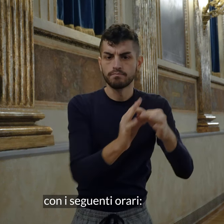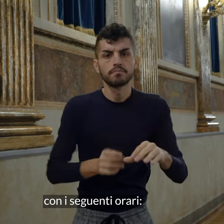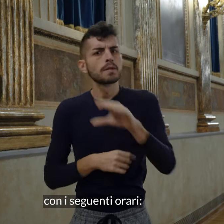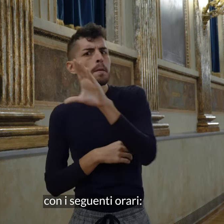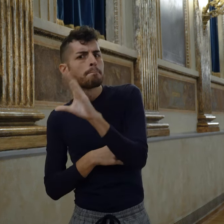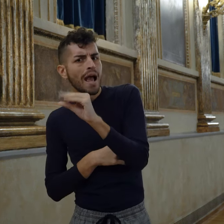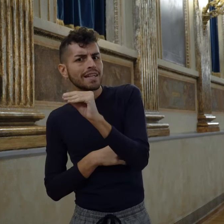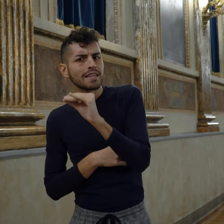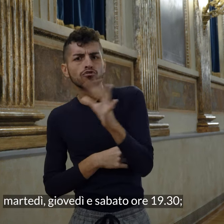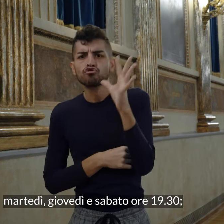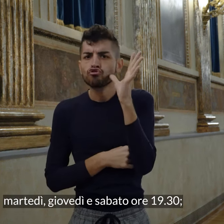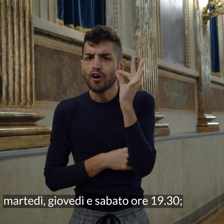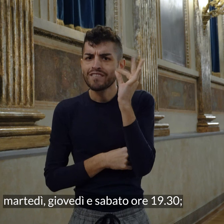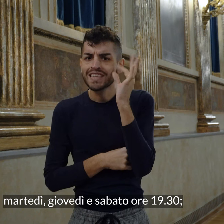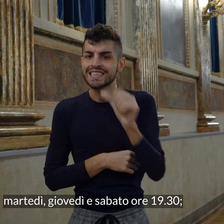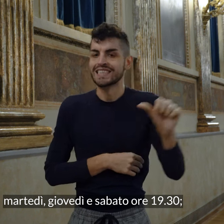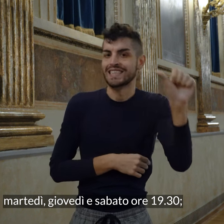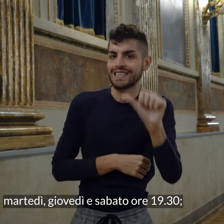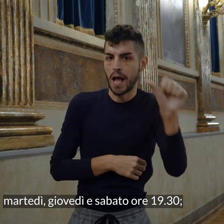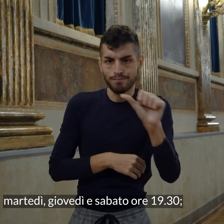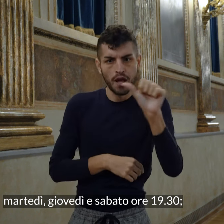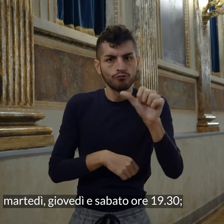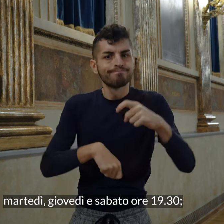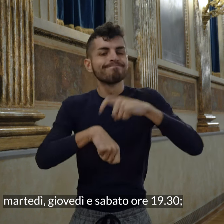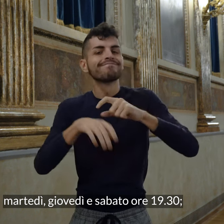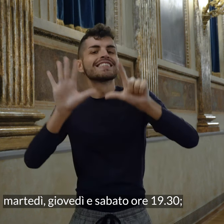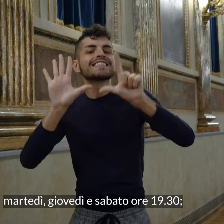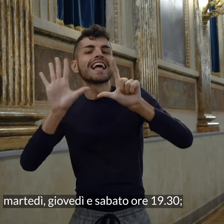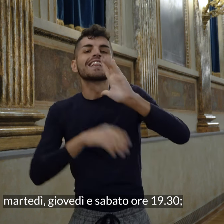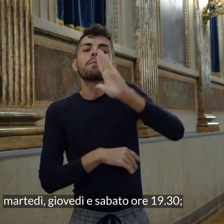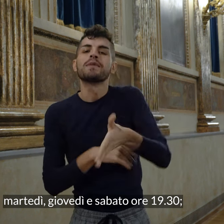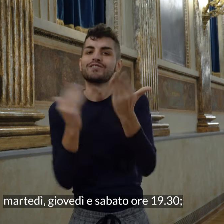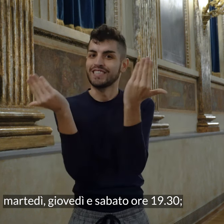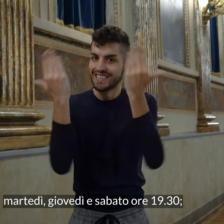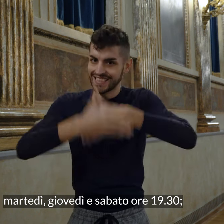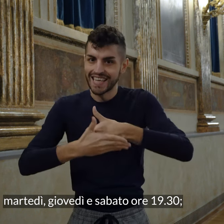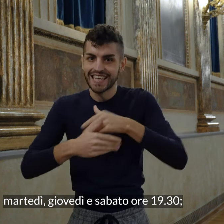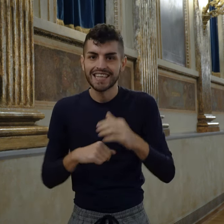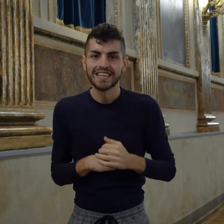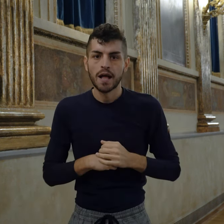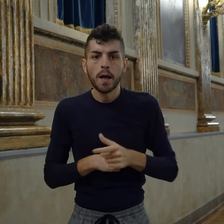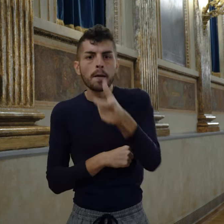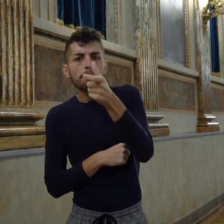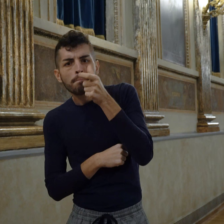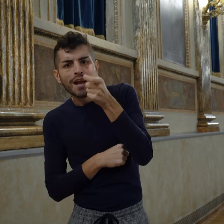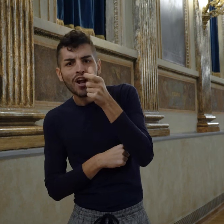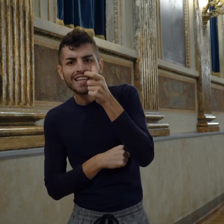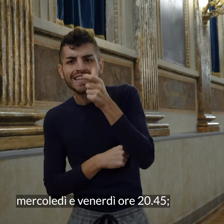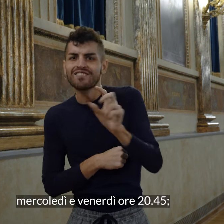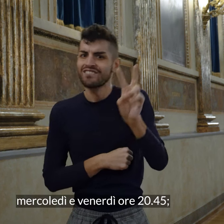martedì, giovedì e sabato ore 19 e 30 mercoledì e